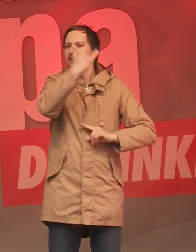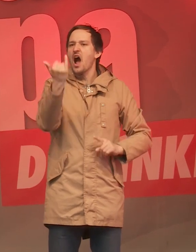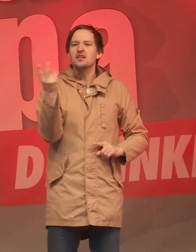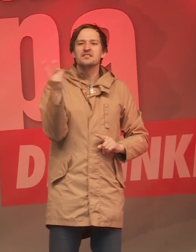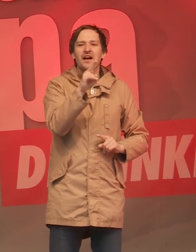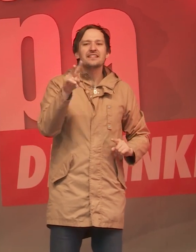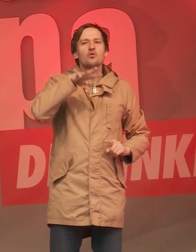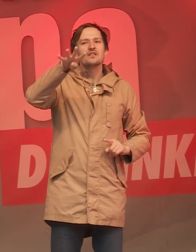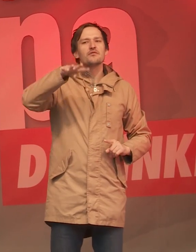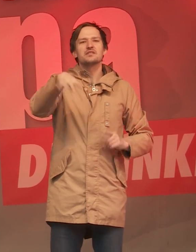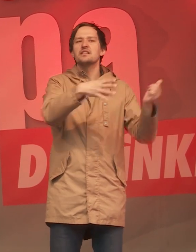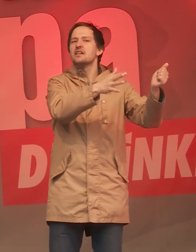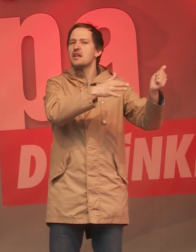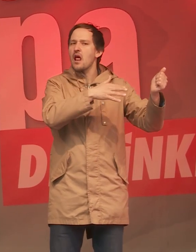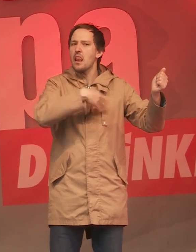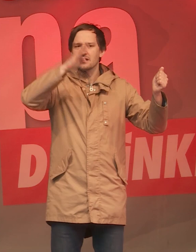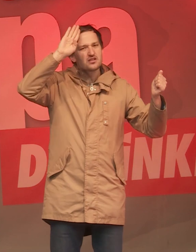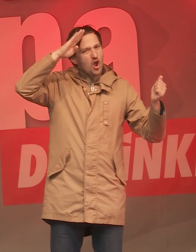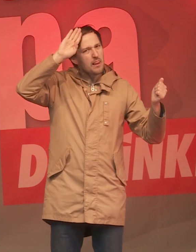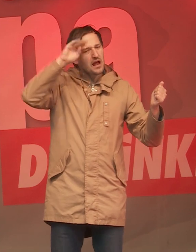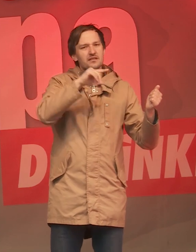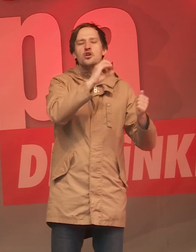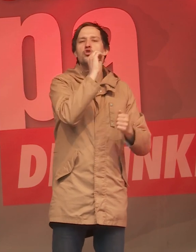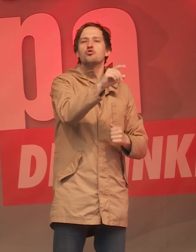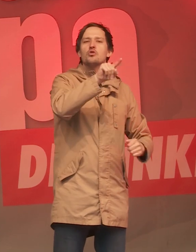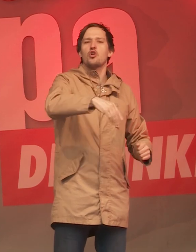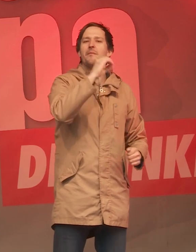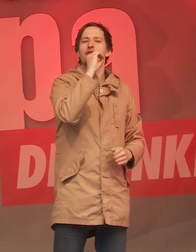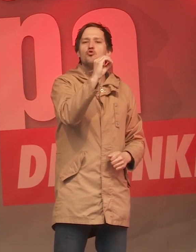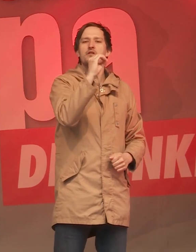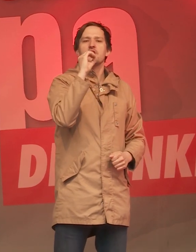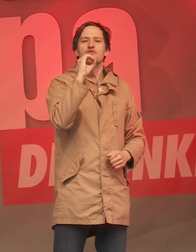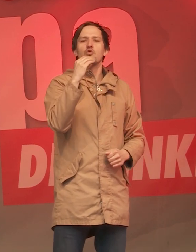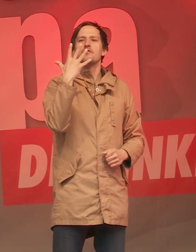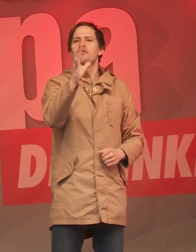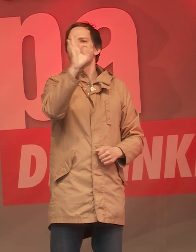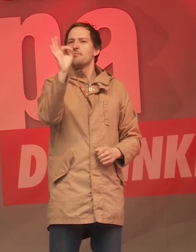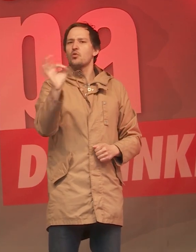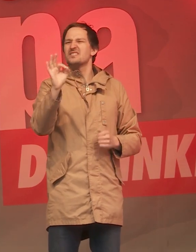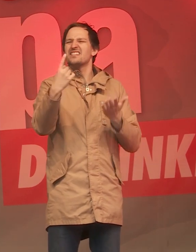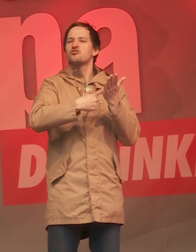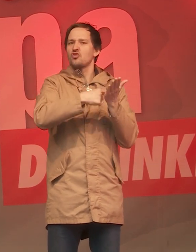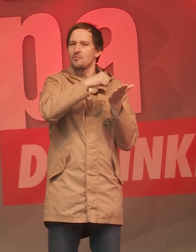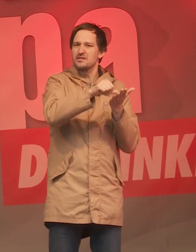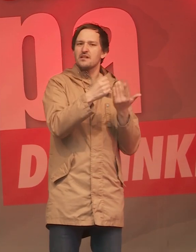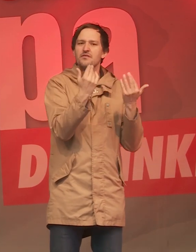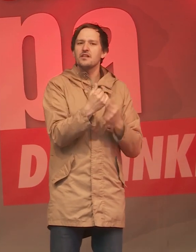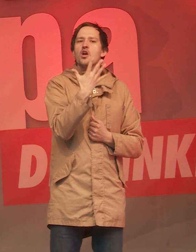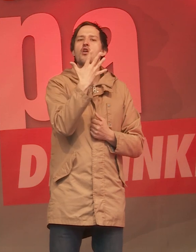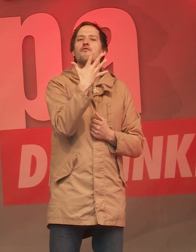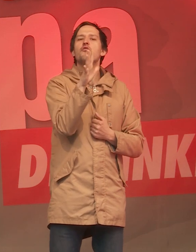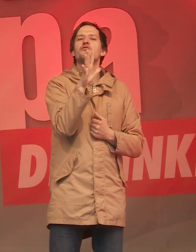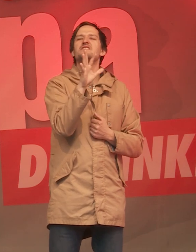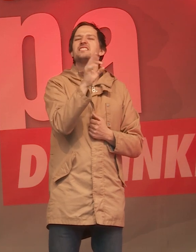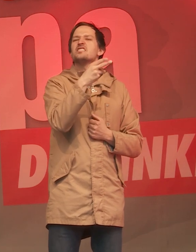in Irland 0,005% Steuern gezahlt. Das sind 50 Euro auf eine